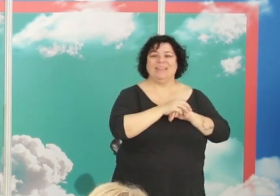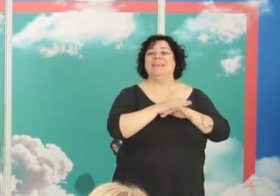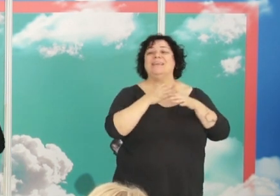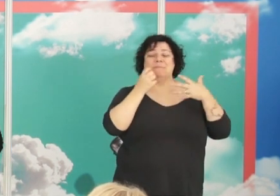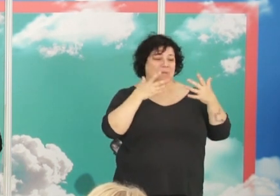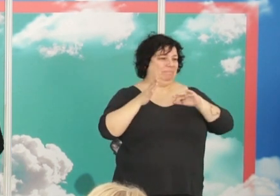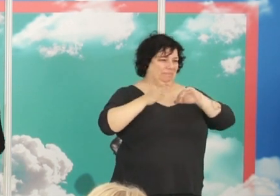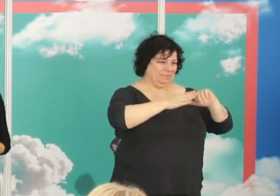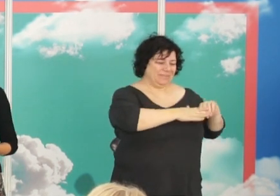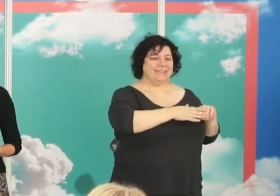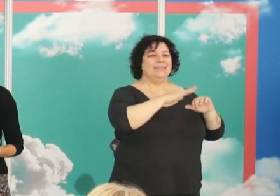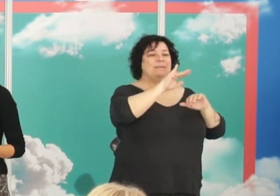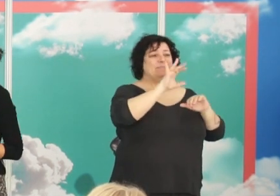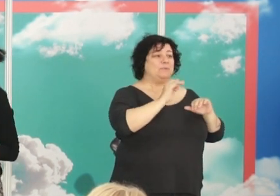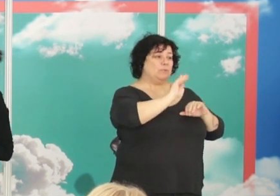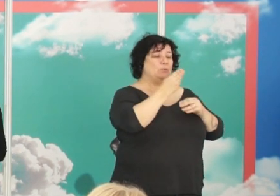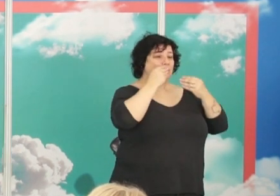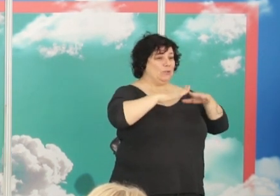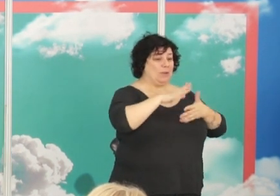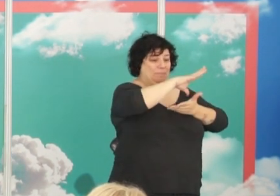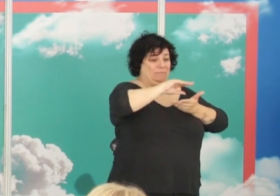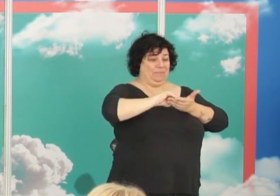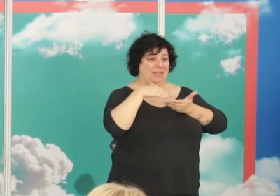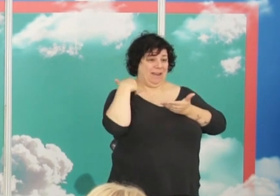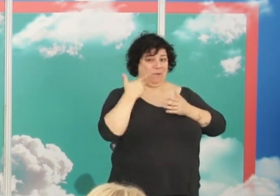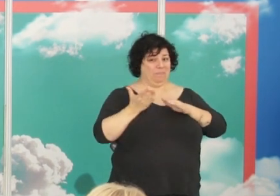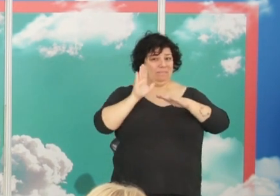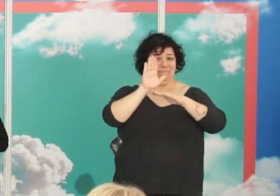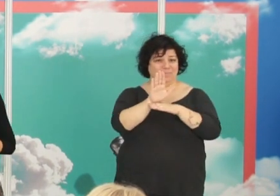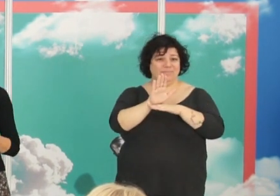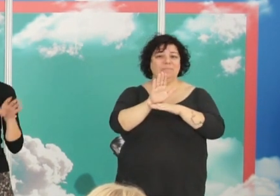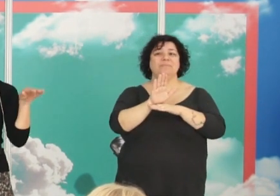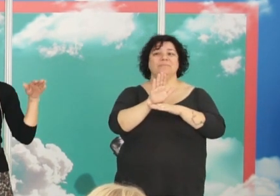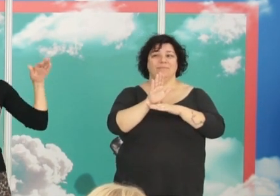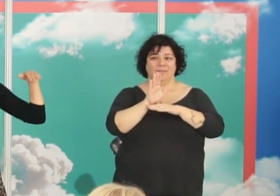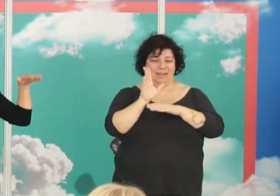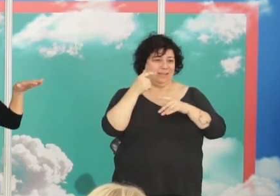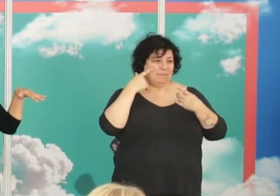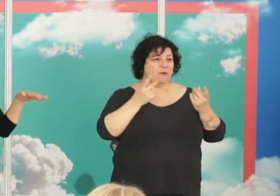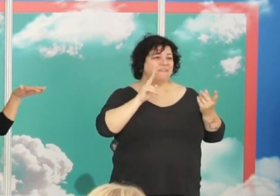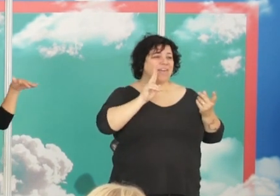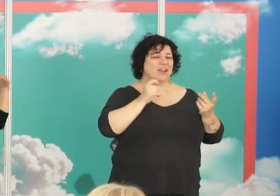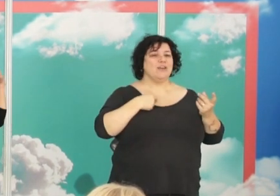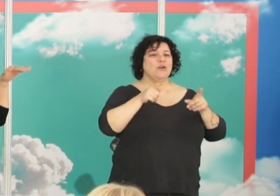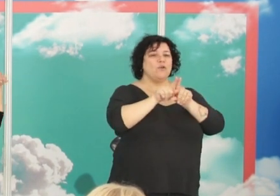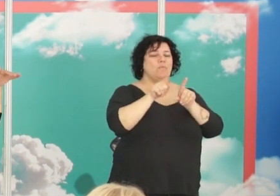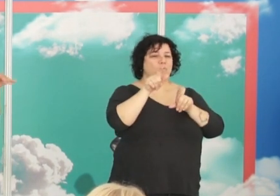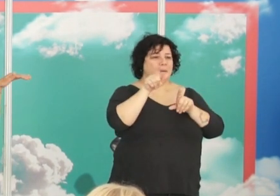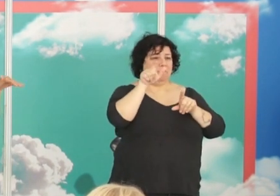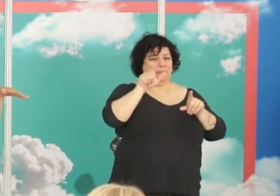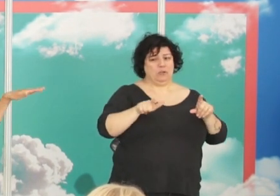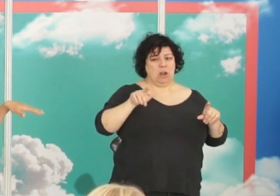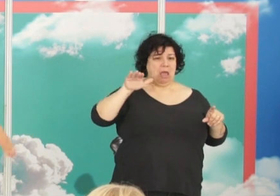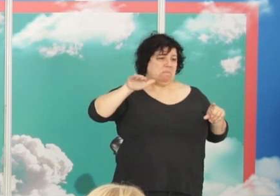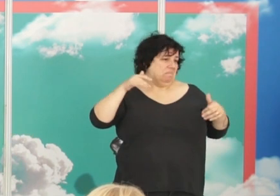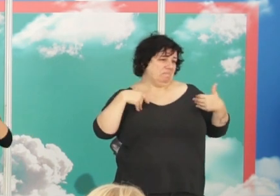recuperar la historia de Pío del Río Ortega así es como está representado en Valladolid como una persona así a pie